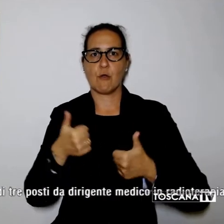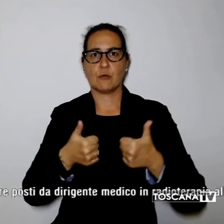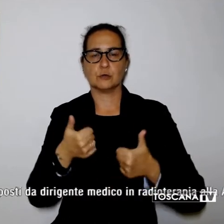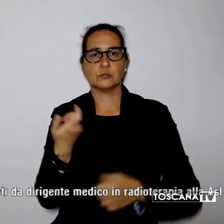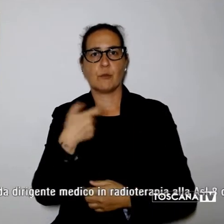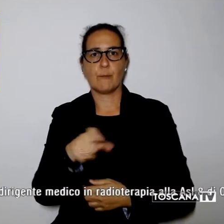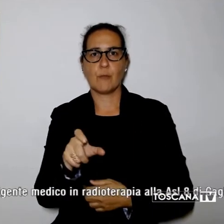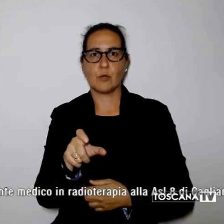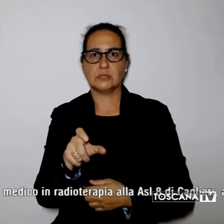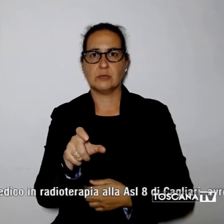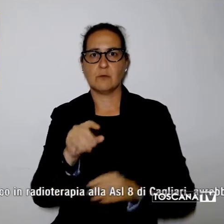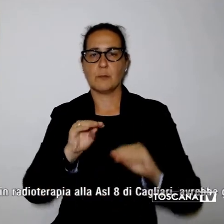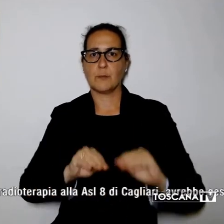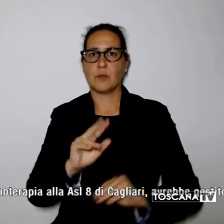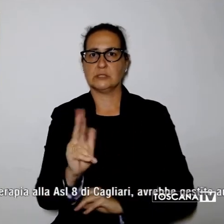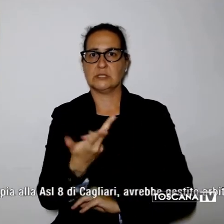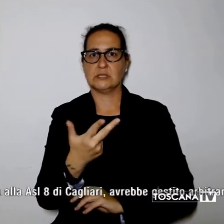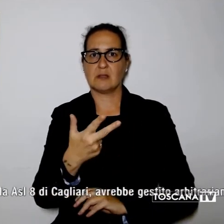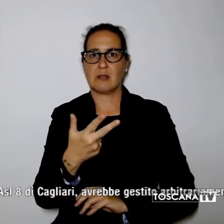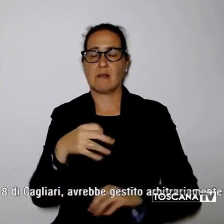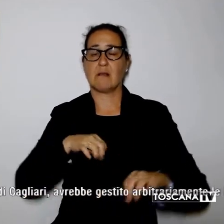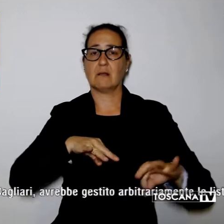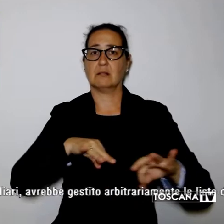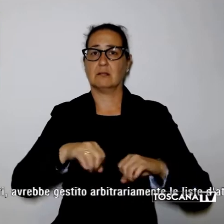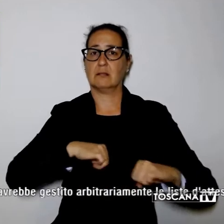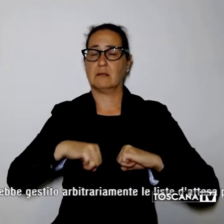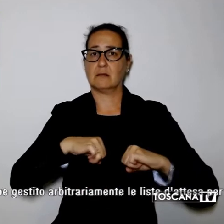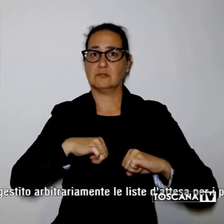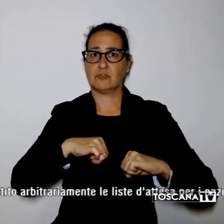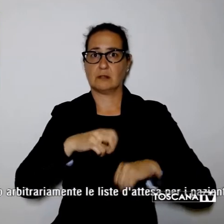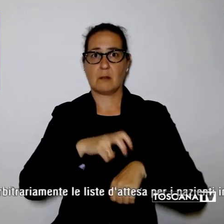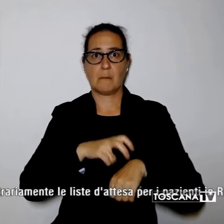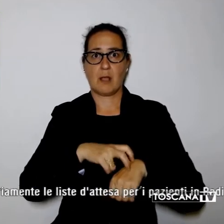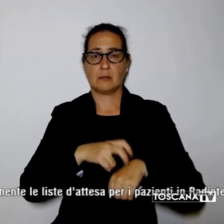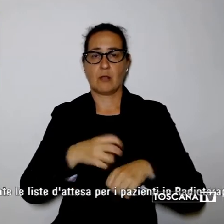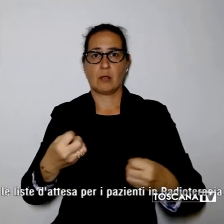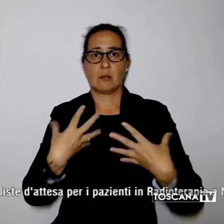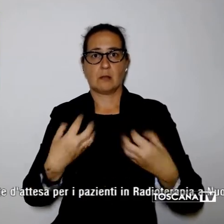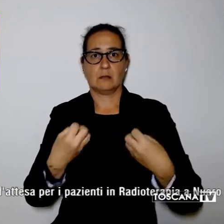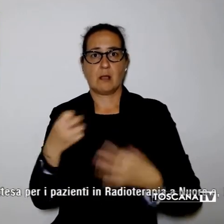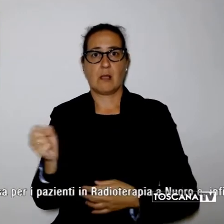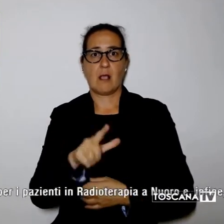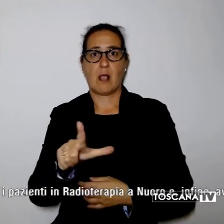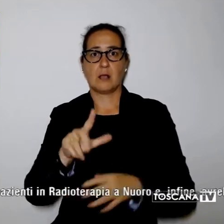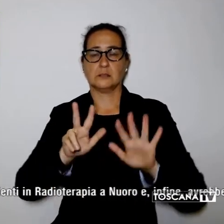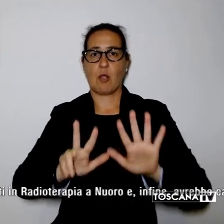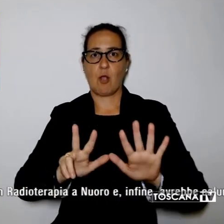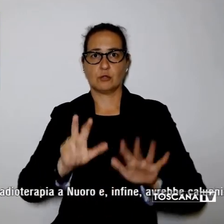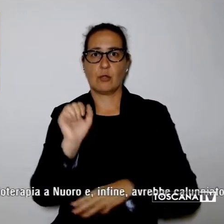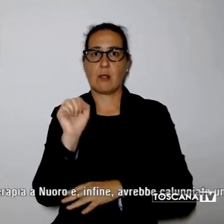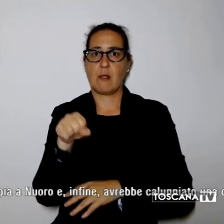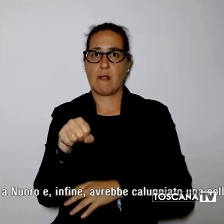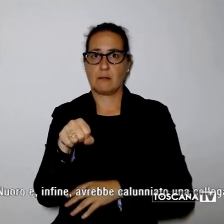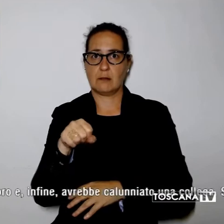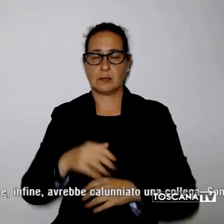tre posti da dirigente medico in radioterapia alla AS 8 di Cagliari. Avrebbe gestito